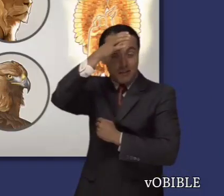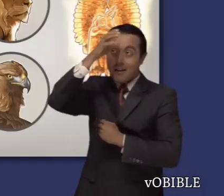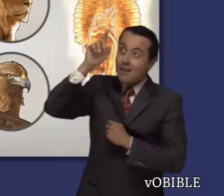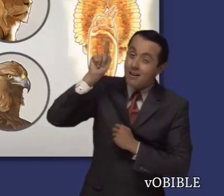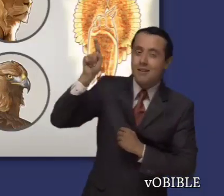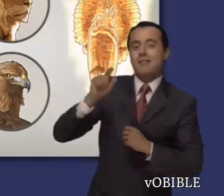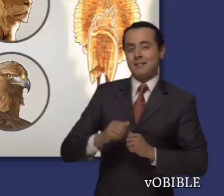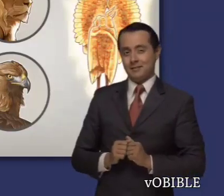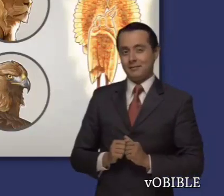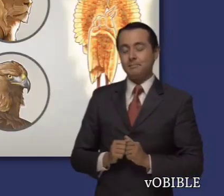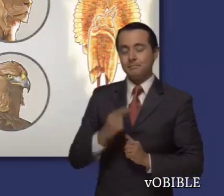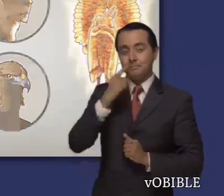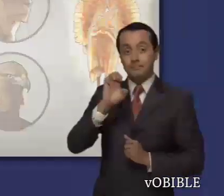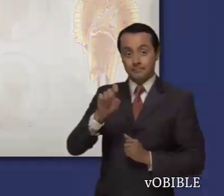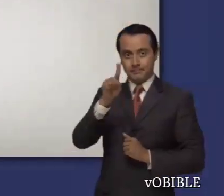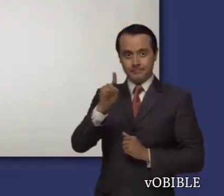que Jehová tiene.